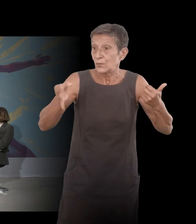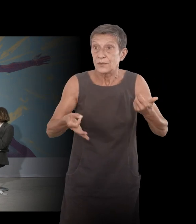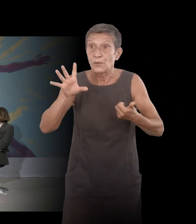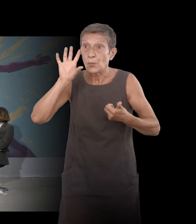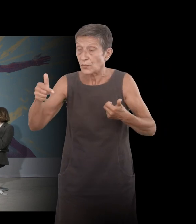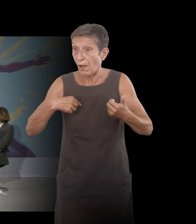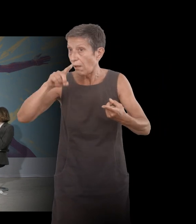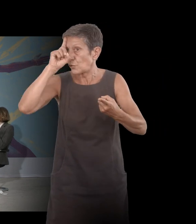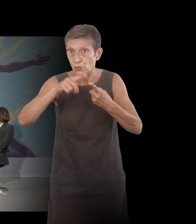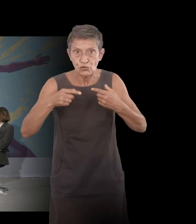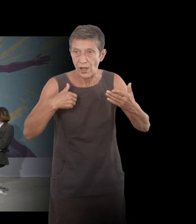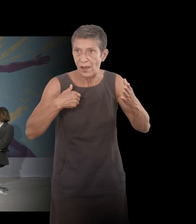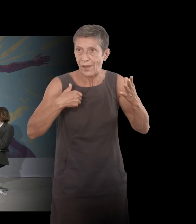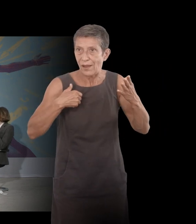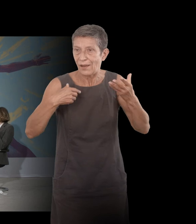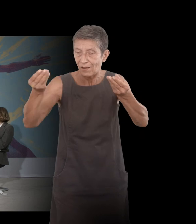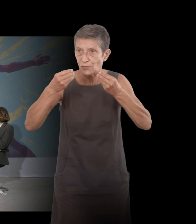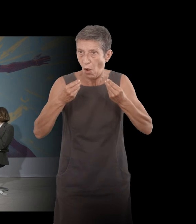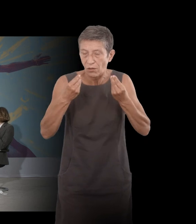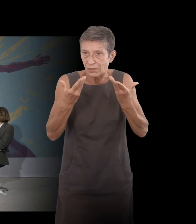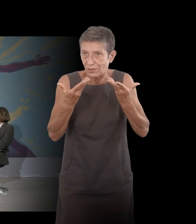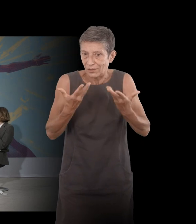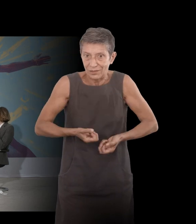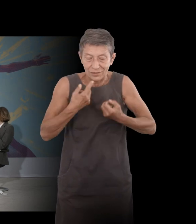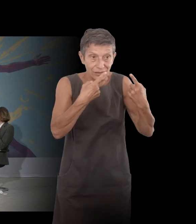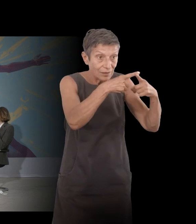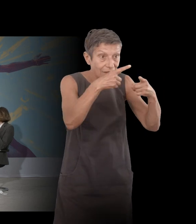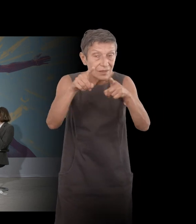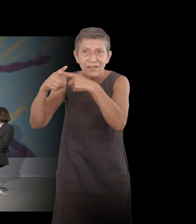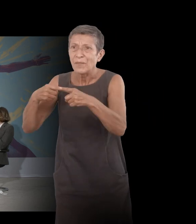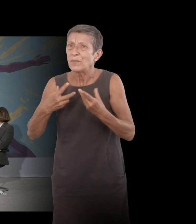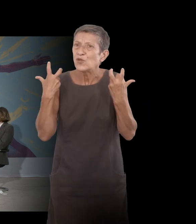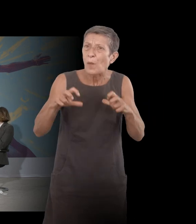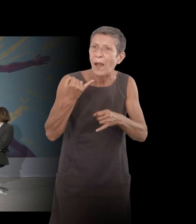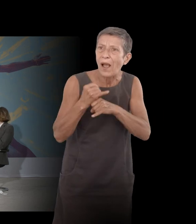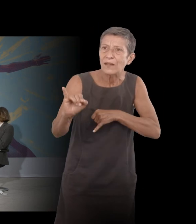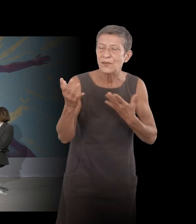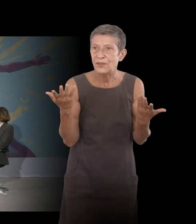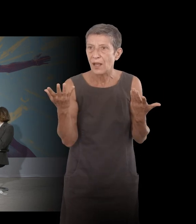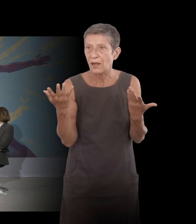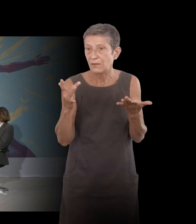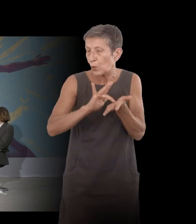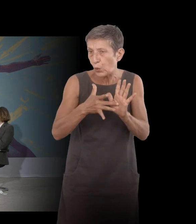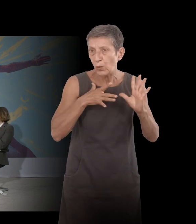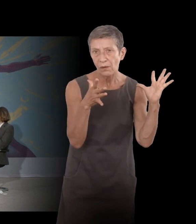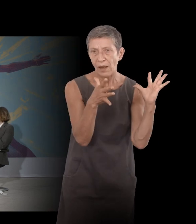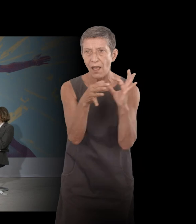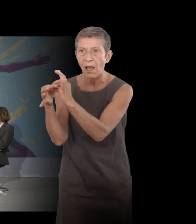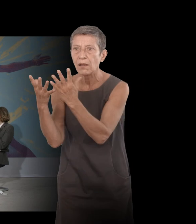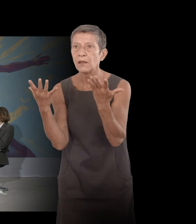parler mais j'ai essayé de ne le faire artificiellement c'est à dire qu'il y a des liens avec tout les aspects féministes